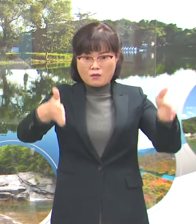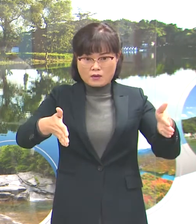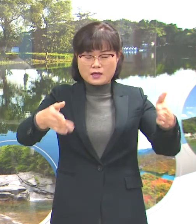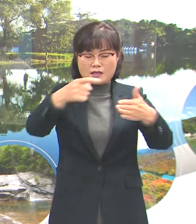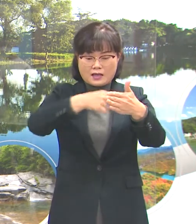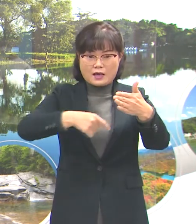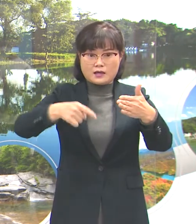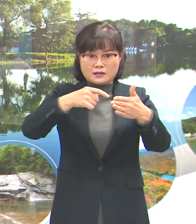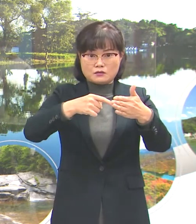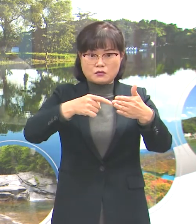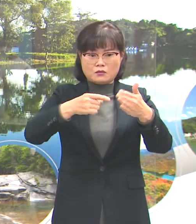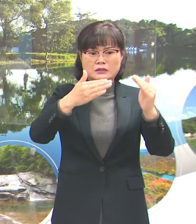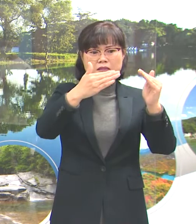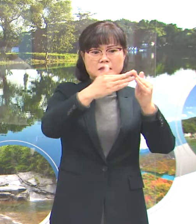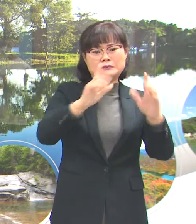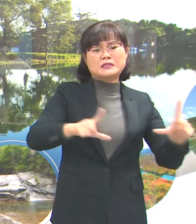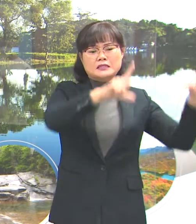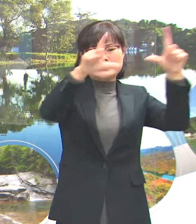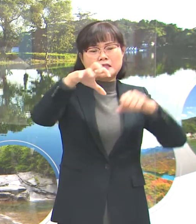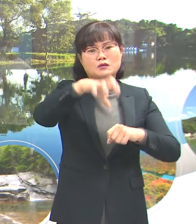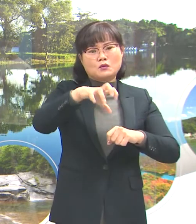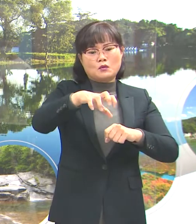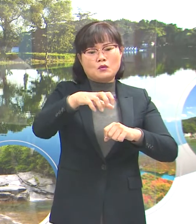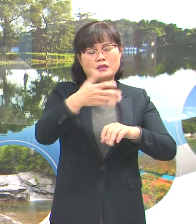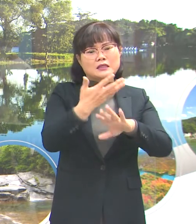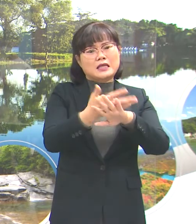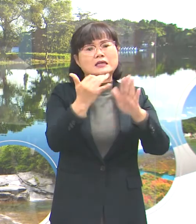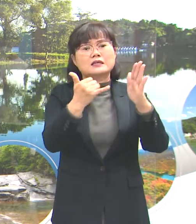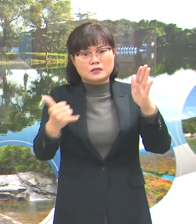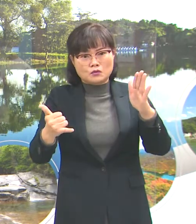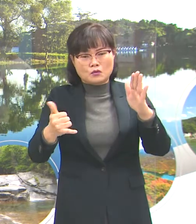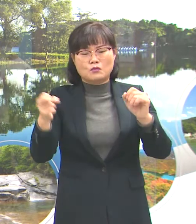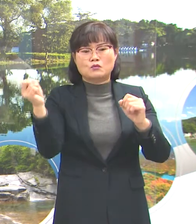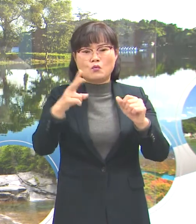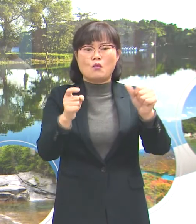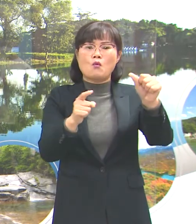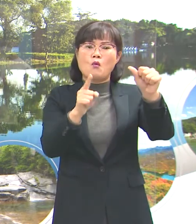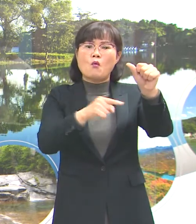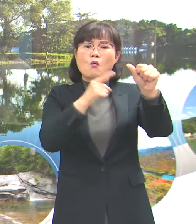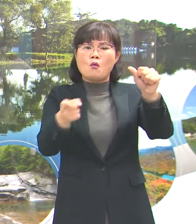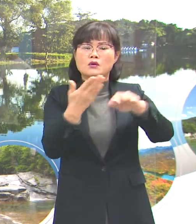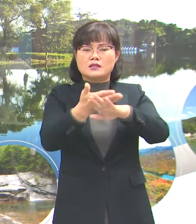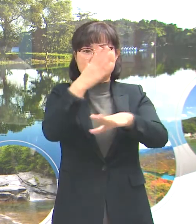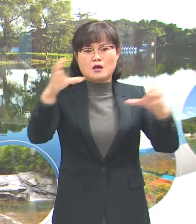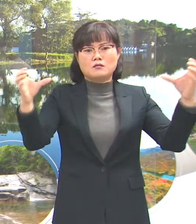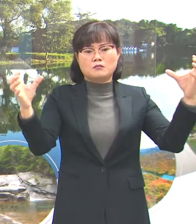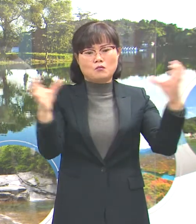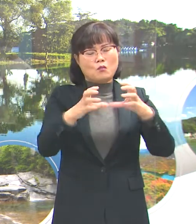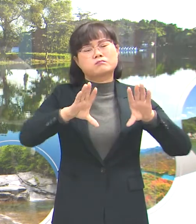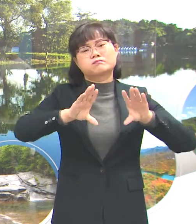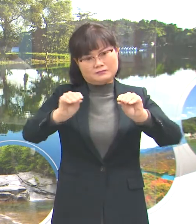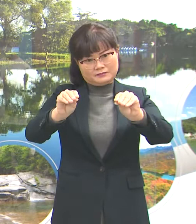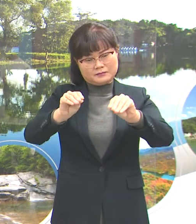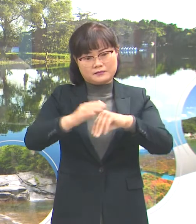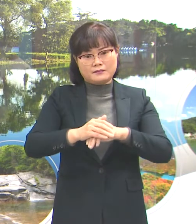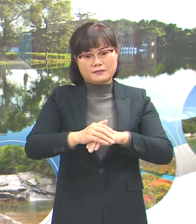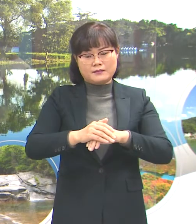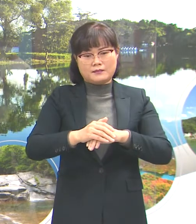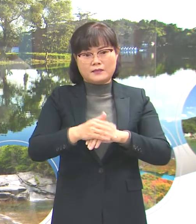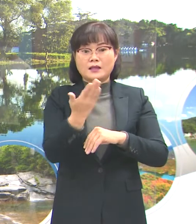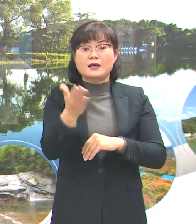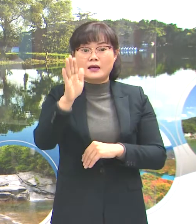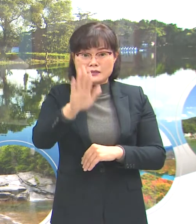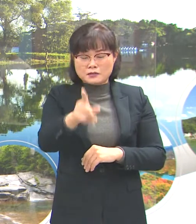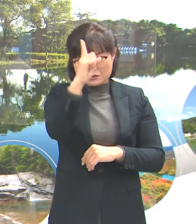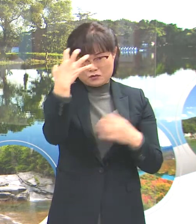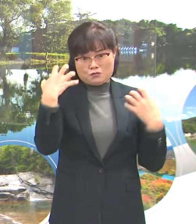거주지가 다른 가족의 경우 5인 이상 모일 수가 없습니다. 다만 정부에서는